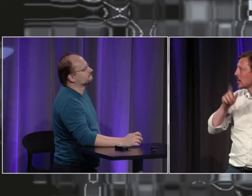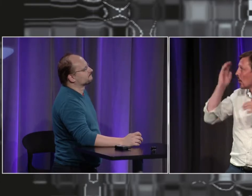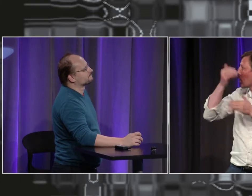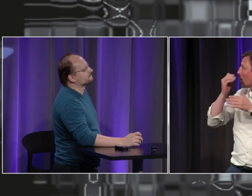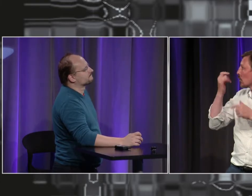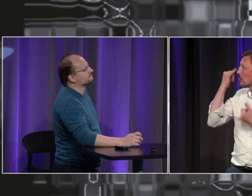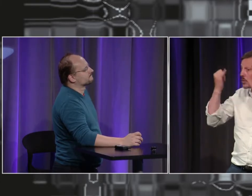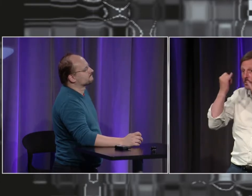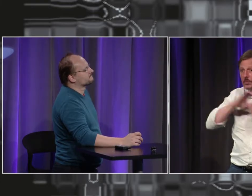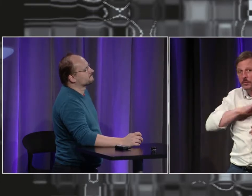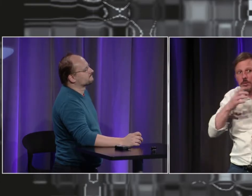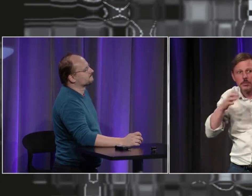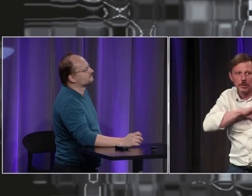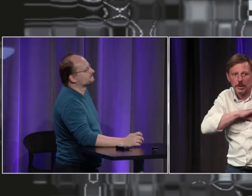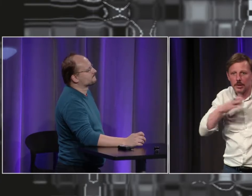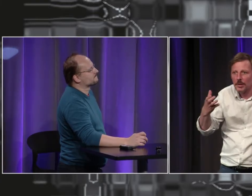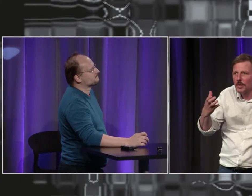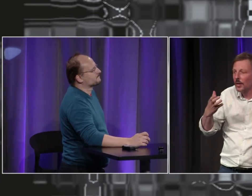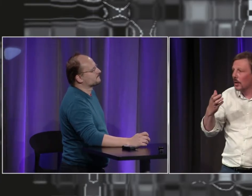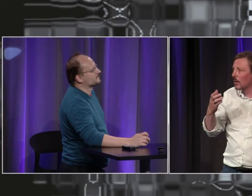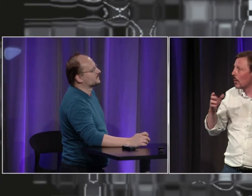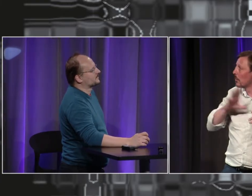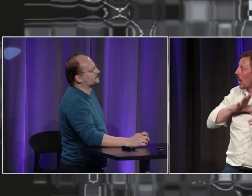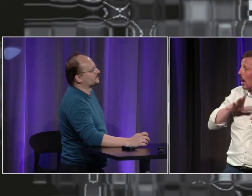en Europe on avait les mêmes les mêmes choses les mêmes